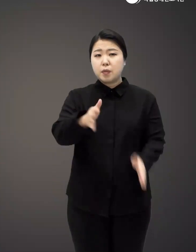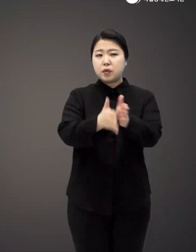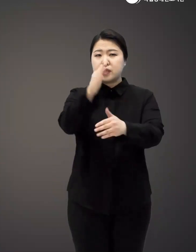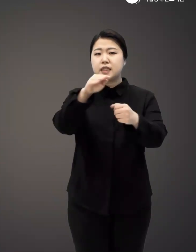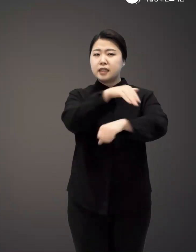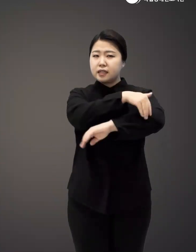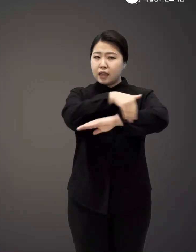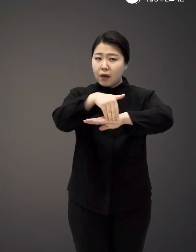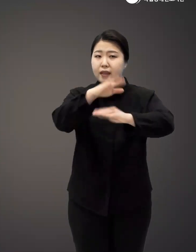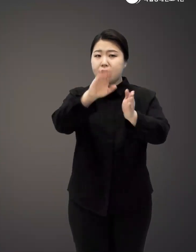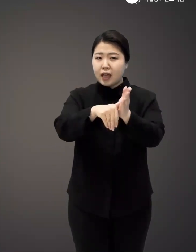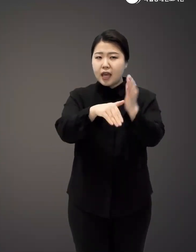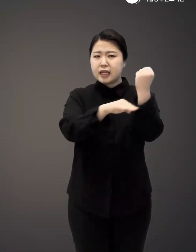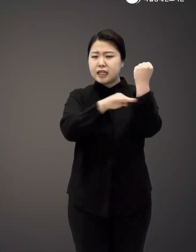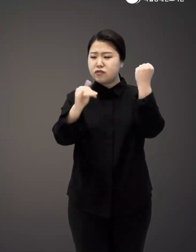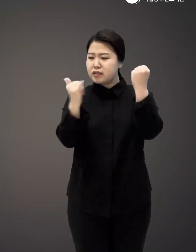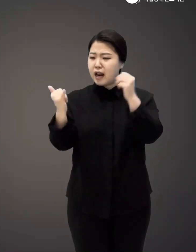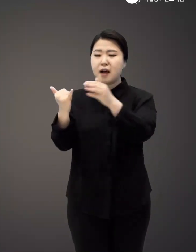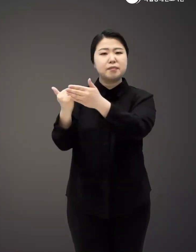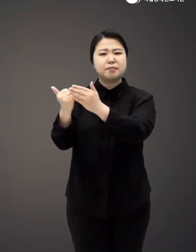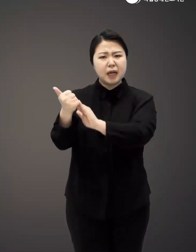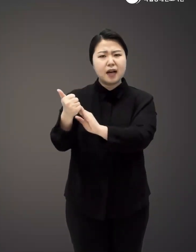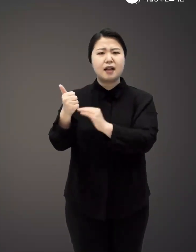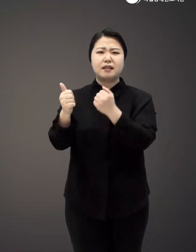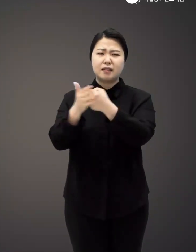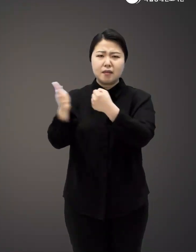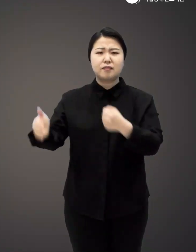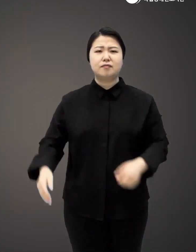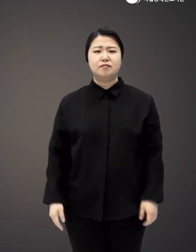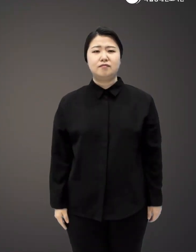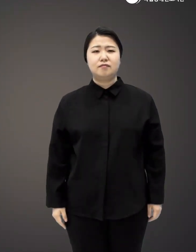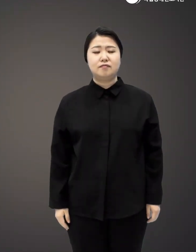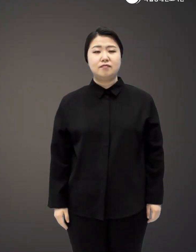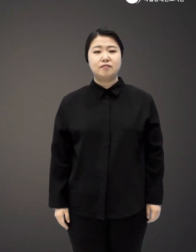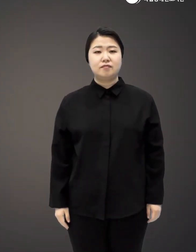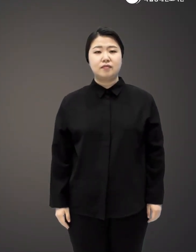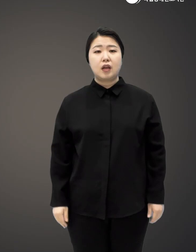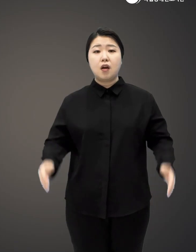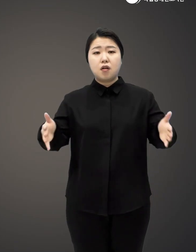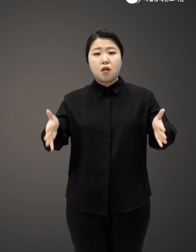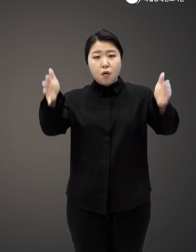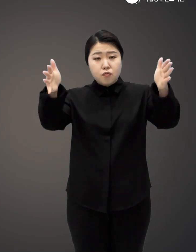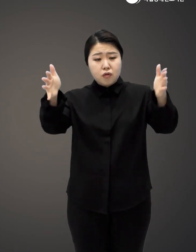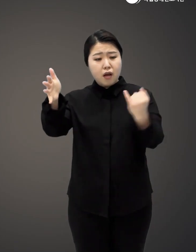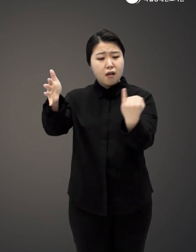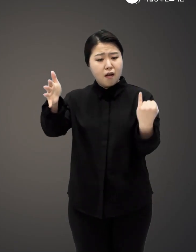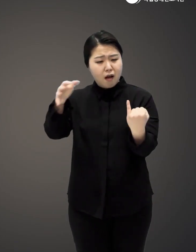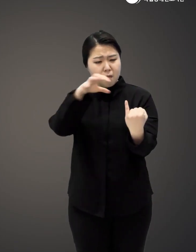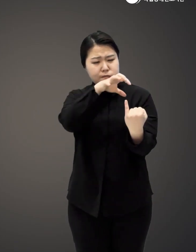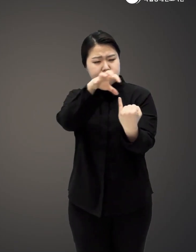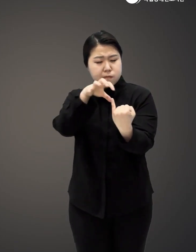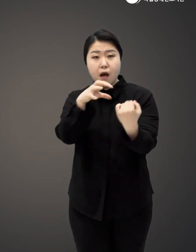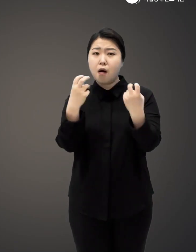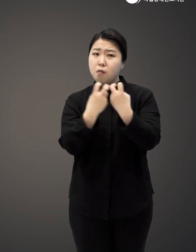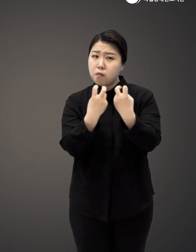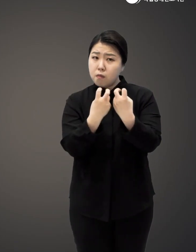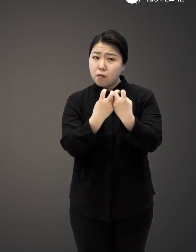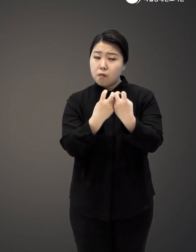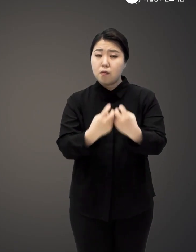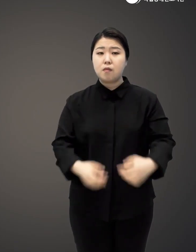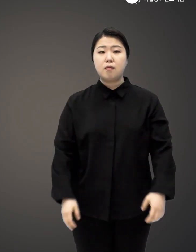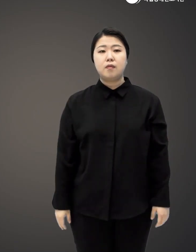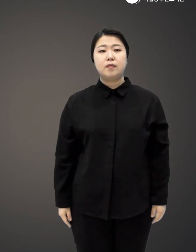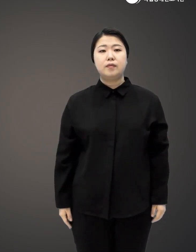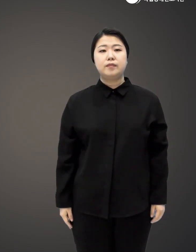애초에 도시 계획에 표준 인간의 여성은 없었다 도시는 어떻게 여자들의 행동을 제약하는가?